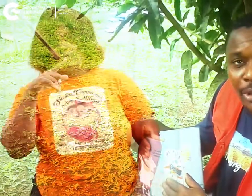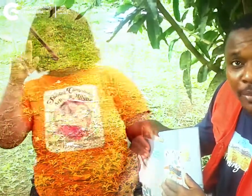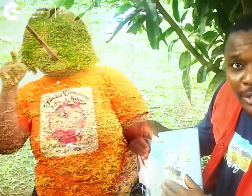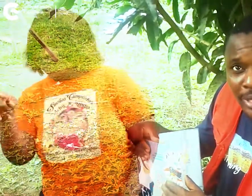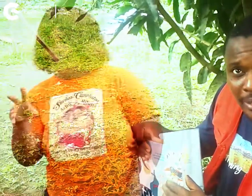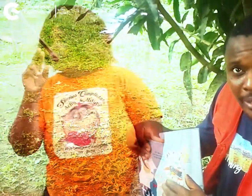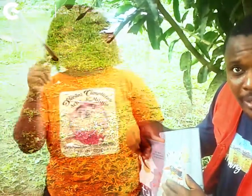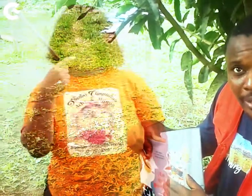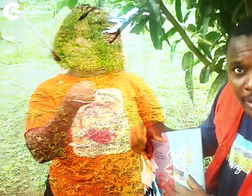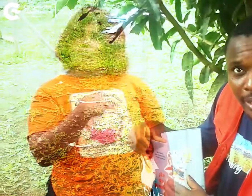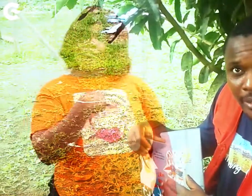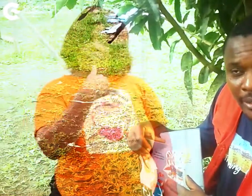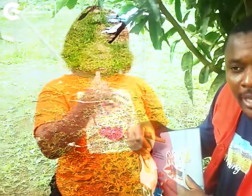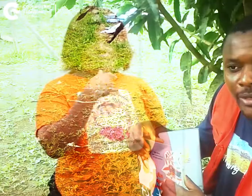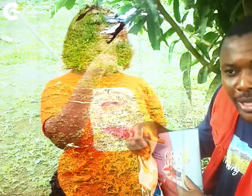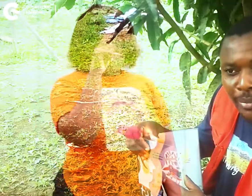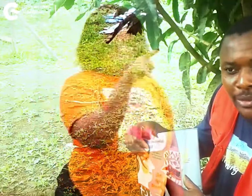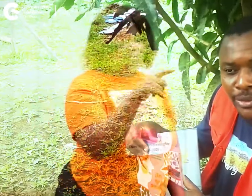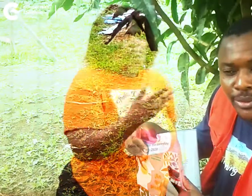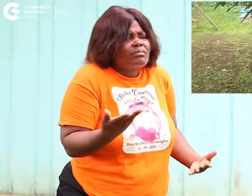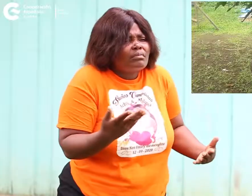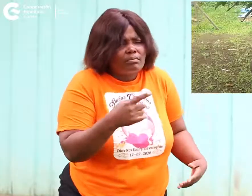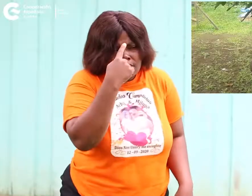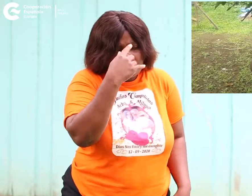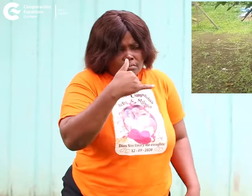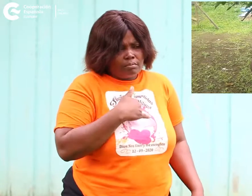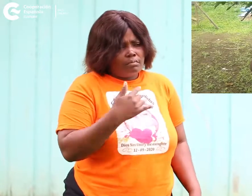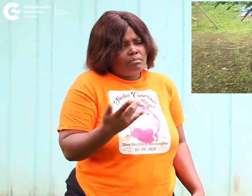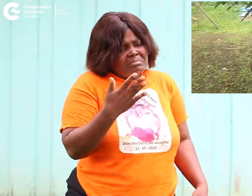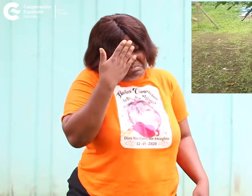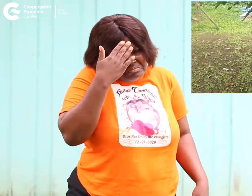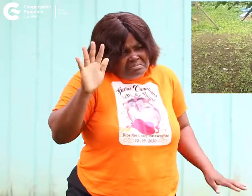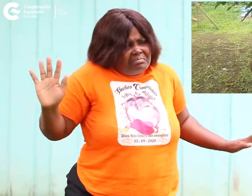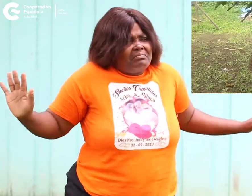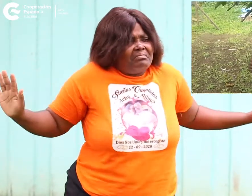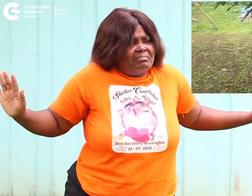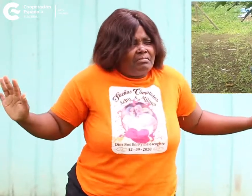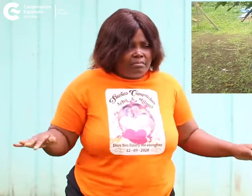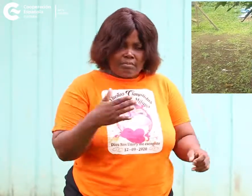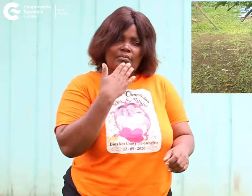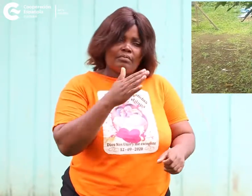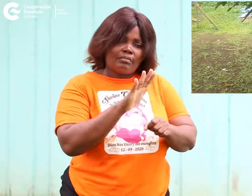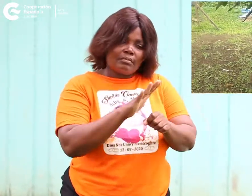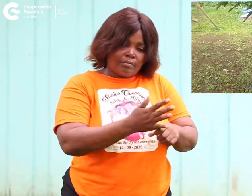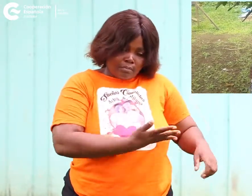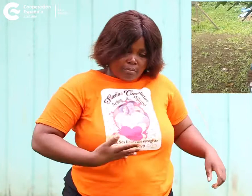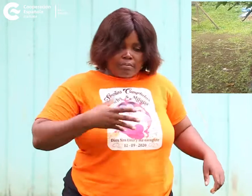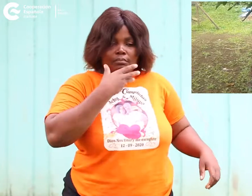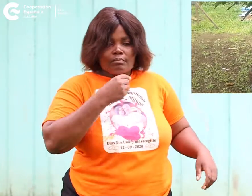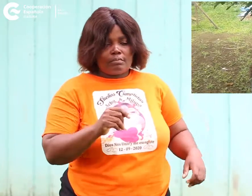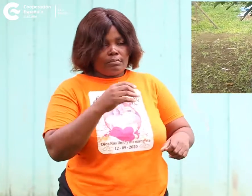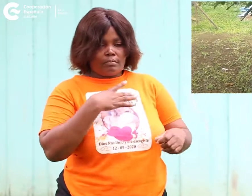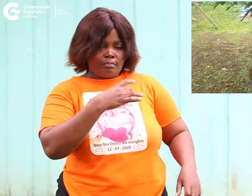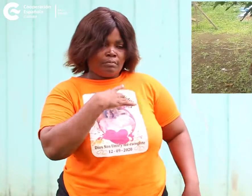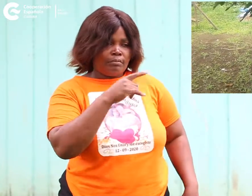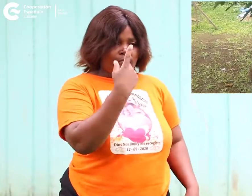pero no pienso en ti que es lo que pienso no sé muchas gracias chicas y chicos esperamos